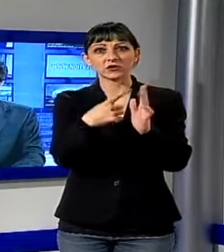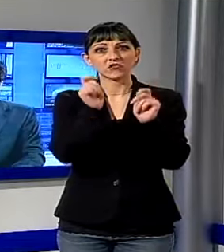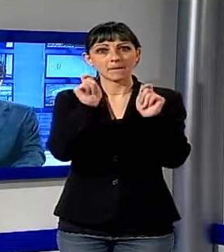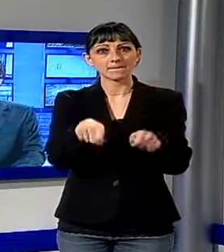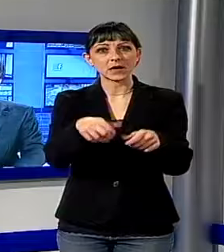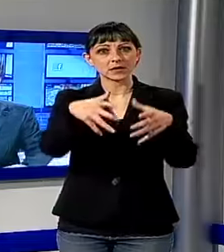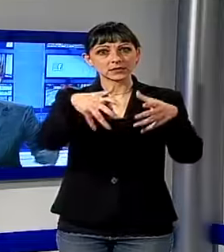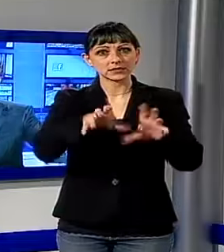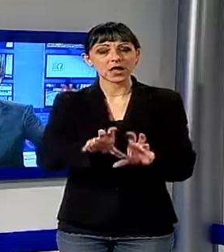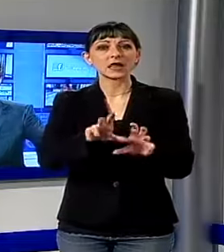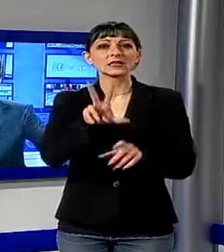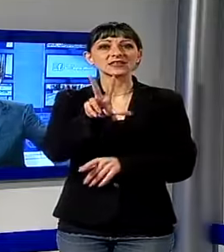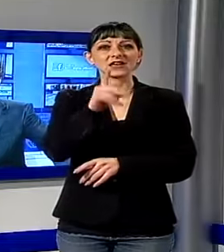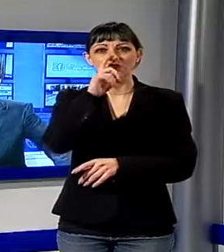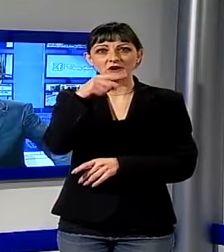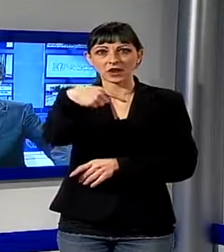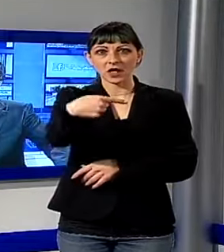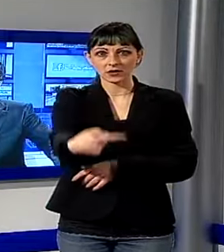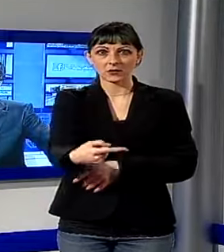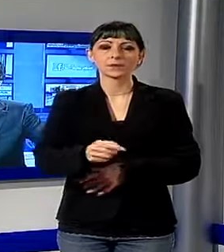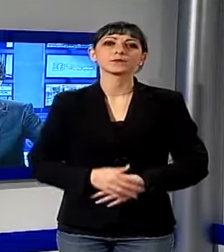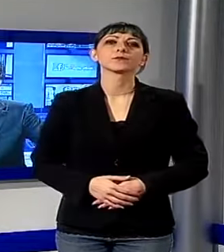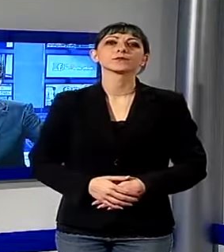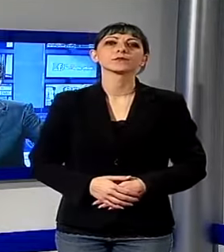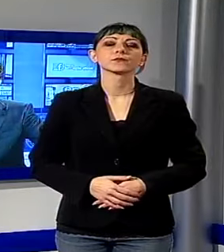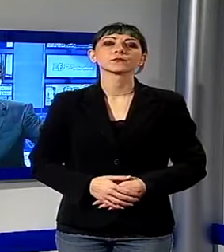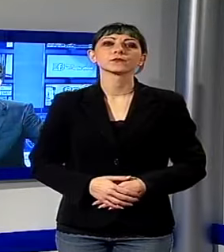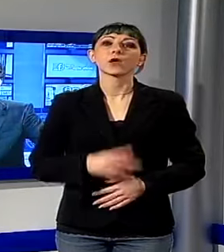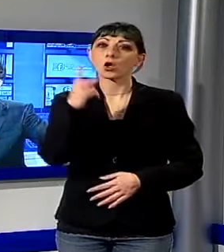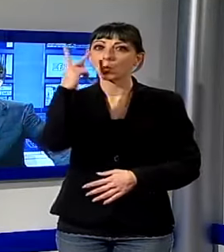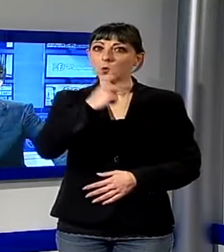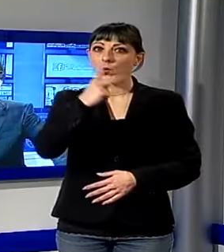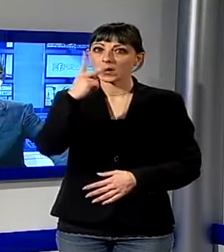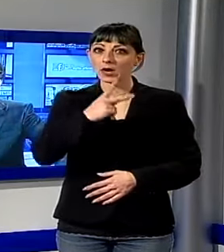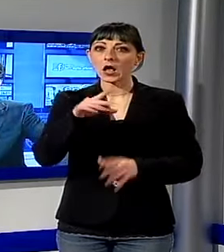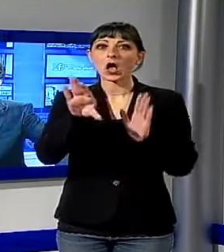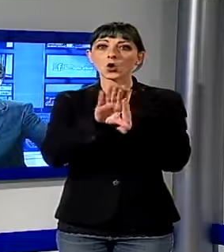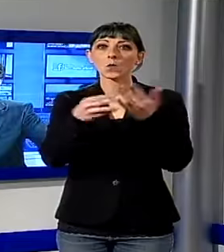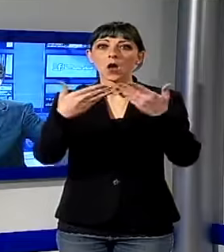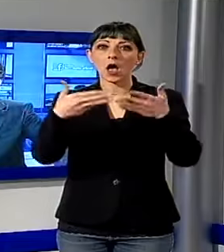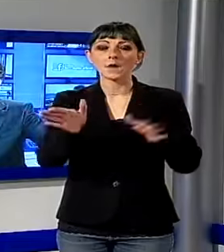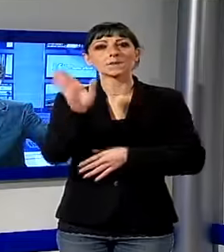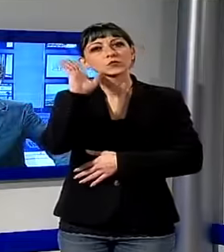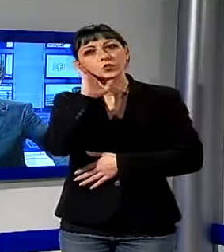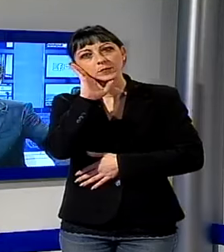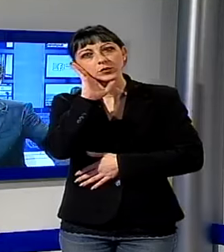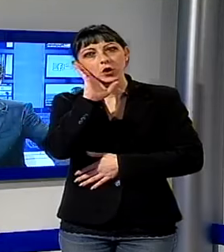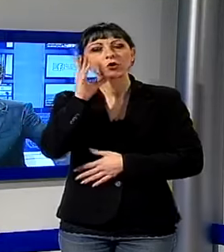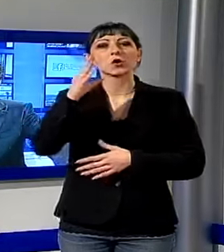Adesso a Lucca dove il Comune ha aperto il dormitorio della Piacasa a disposizione dei senza